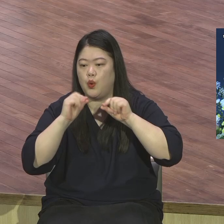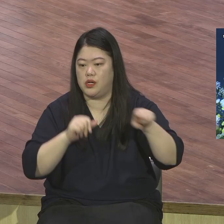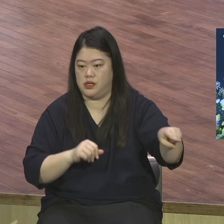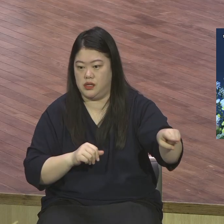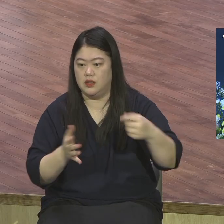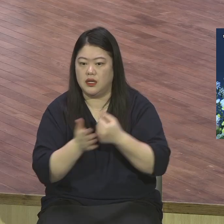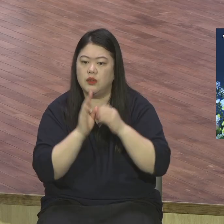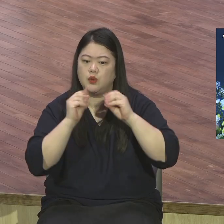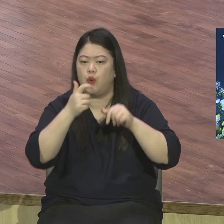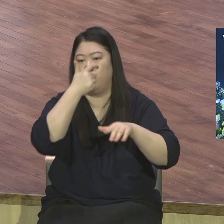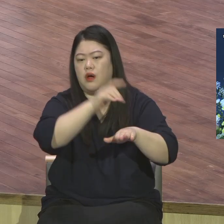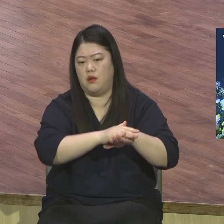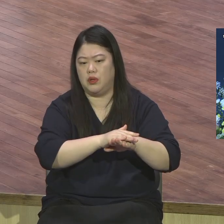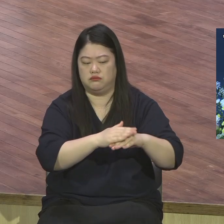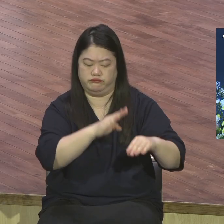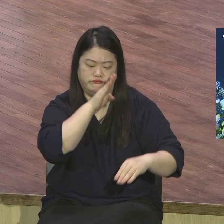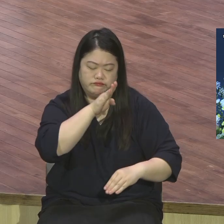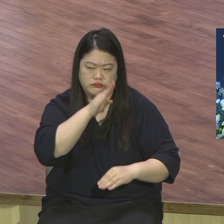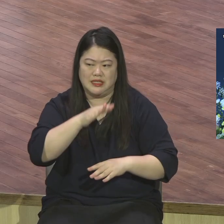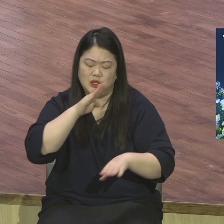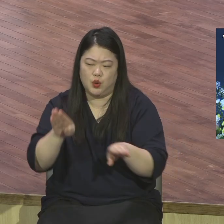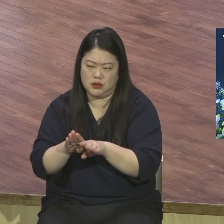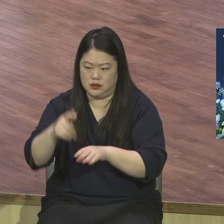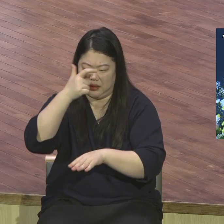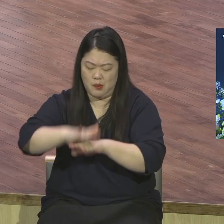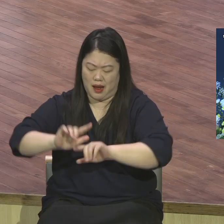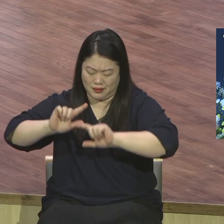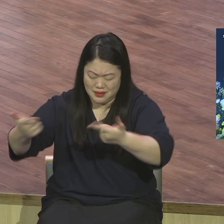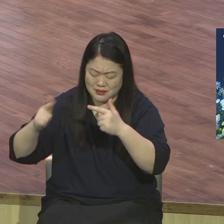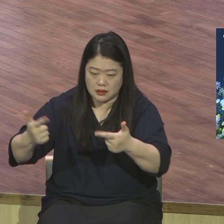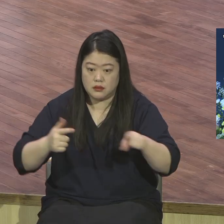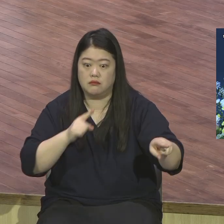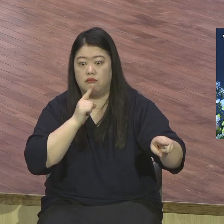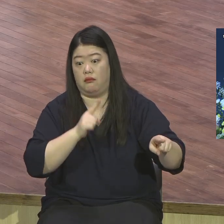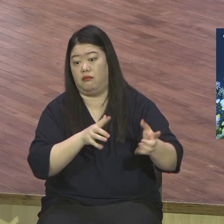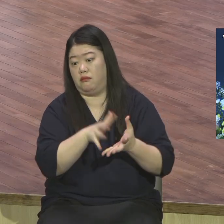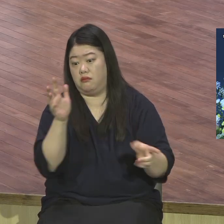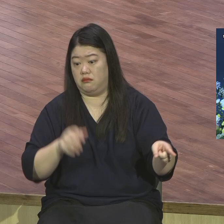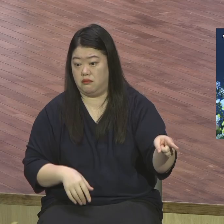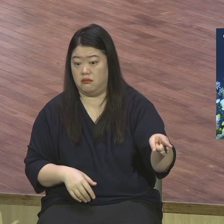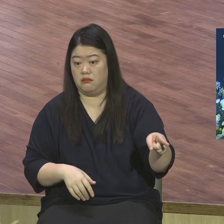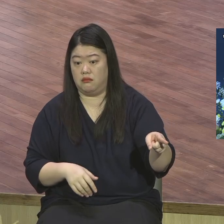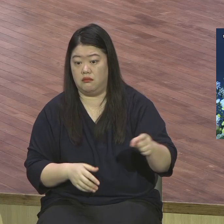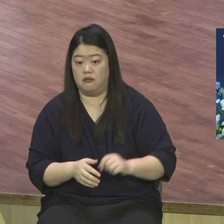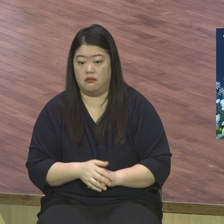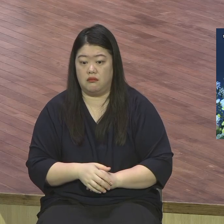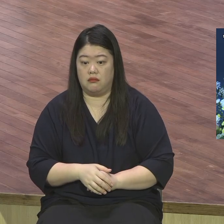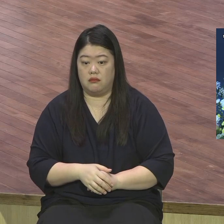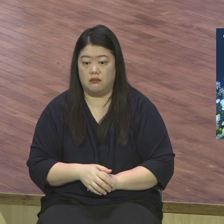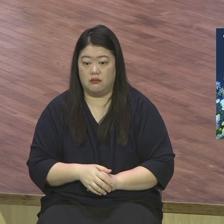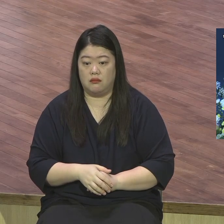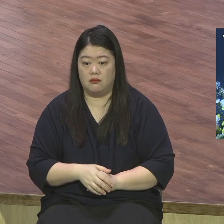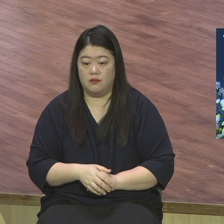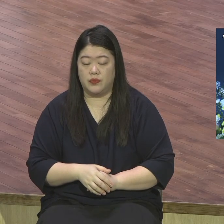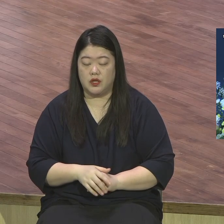안식교는 떠들더라고 토요일이 진짜 안 돼 기독교는 다 이단이라고 왜